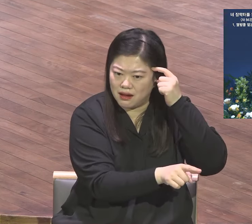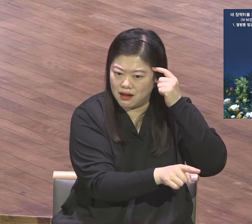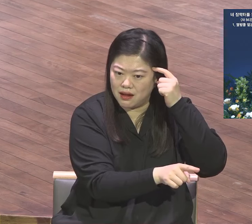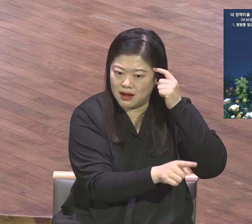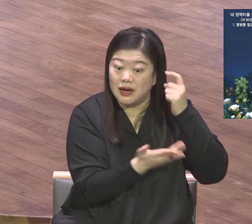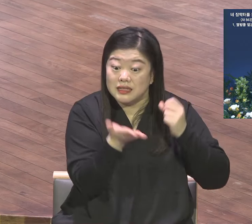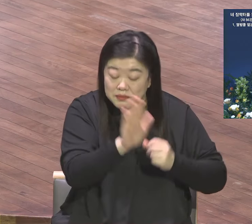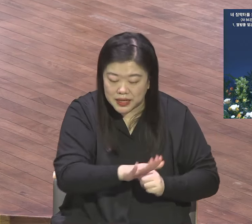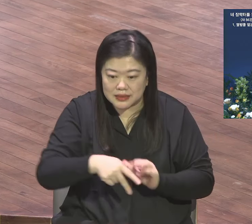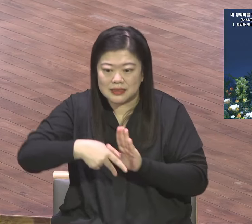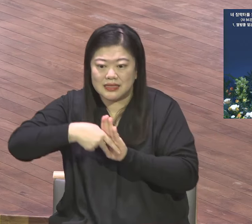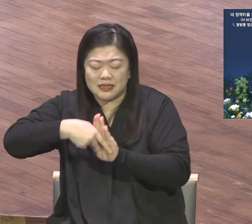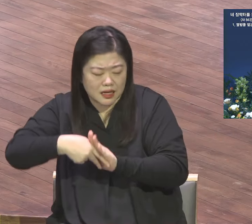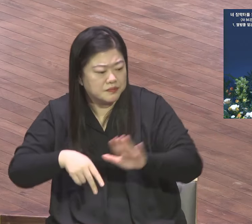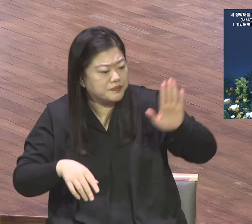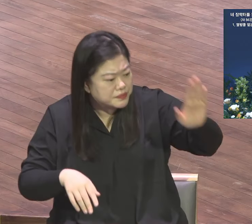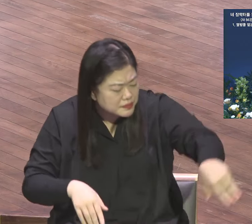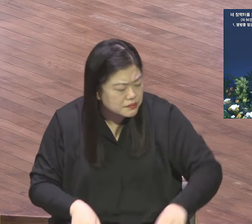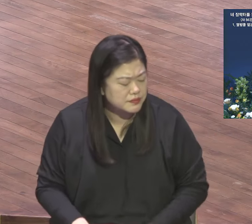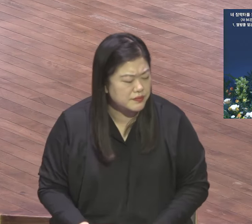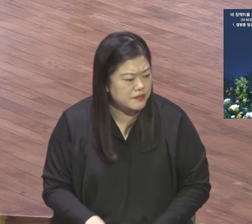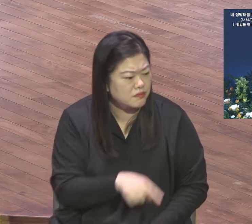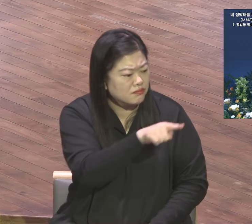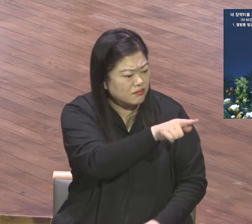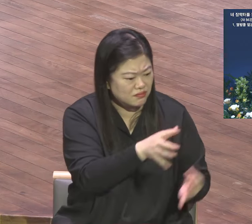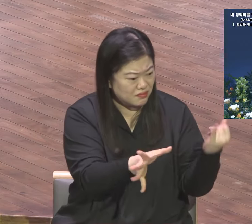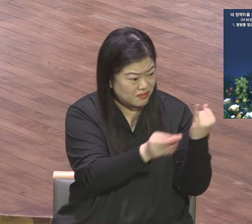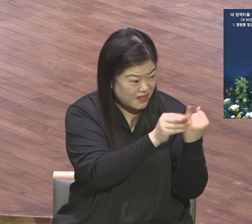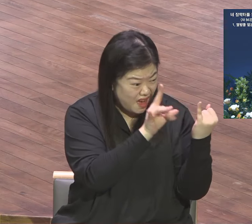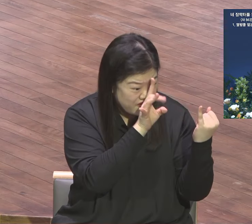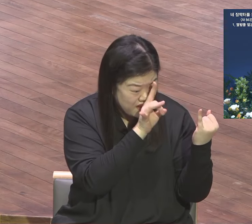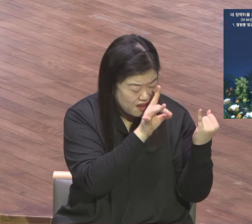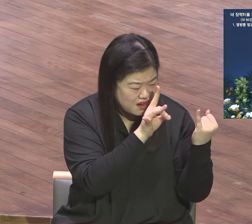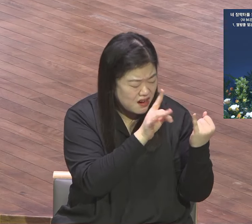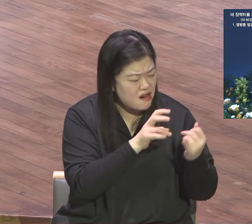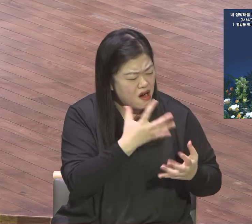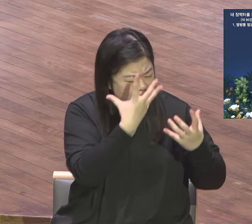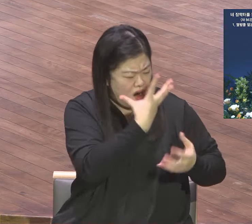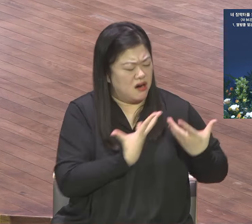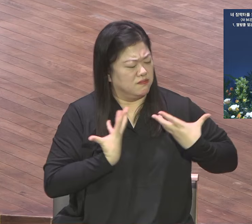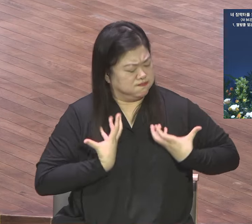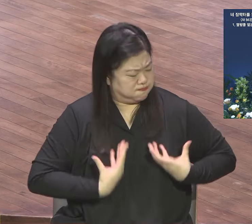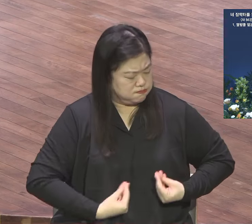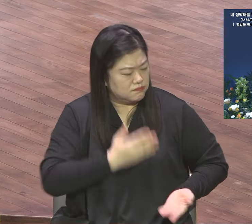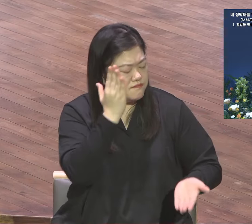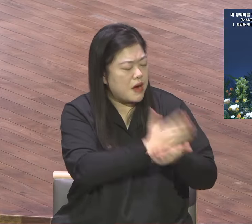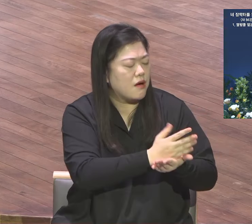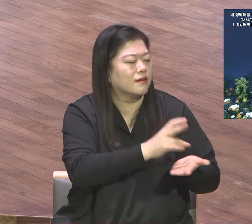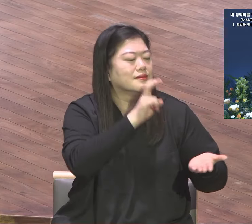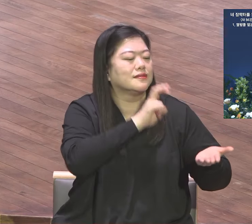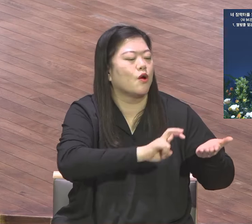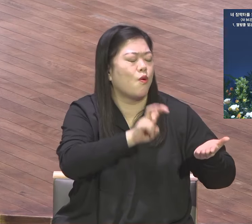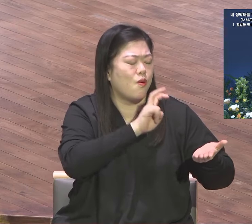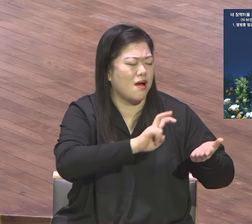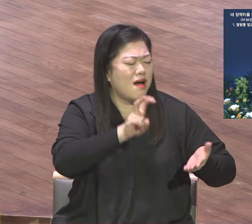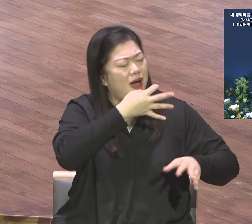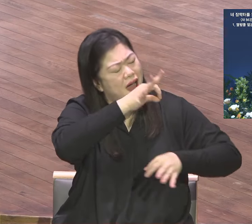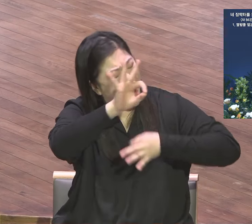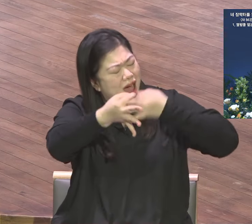노래하라 라고 외칩니다. 그냥 흥얼거려라 아니에요. 원뜻이 너무나 기뻐서